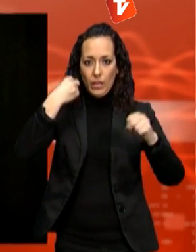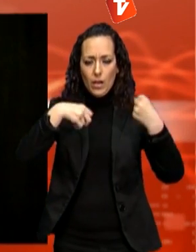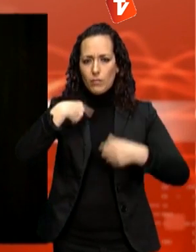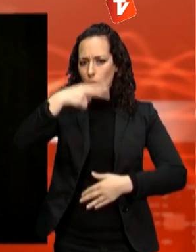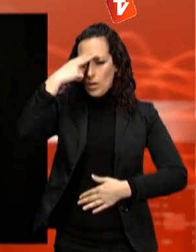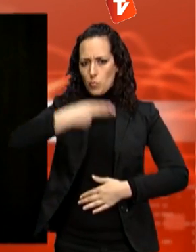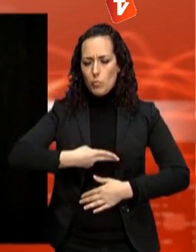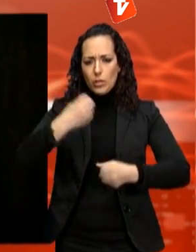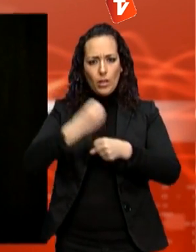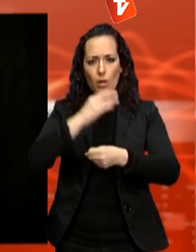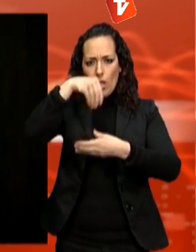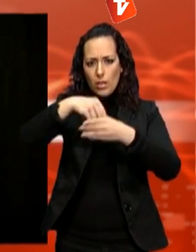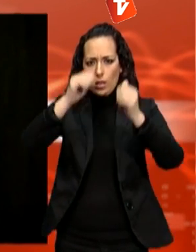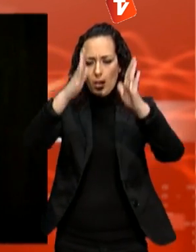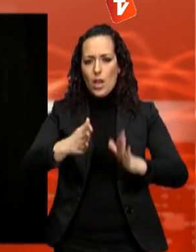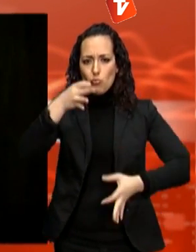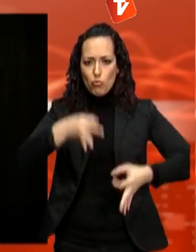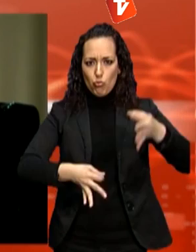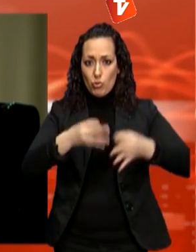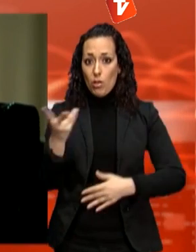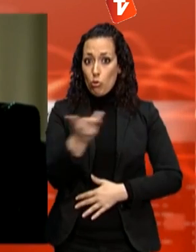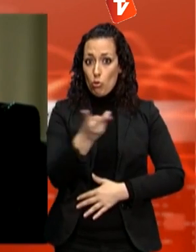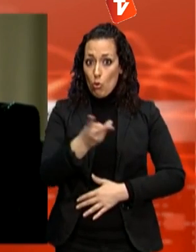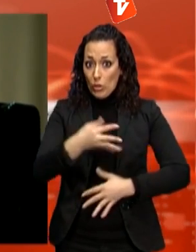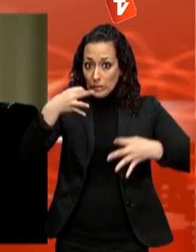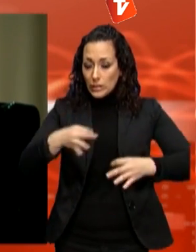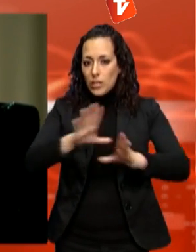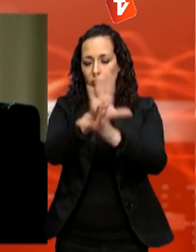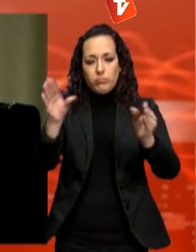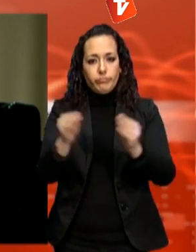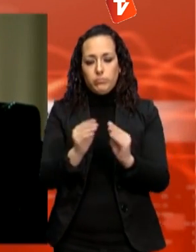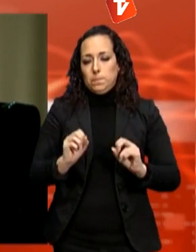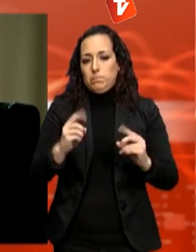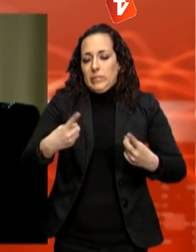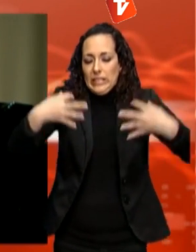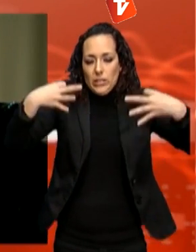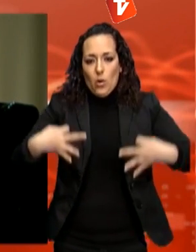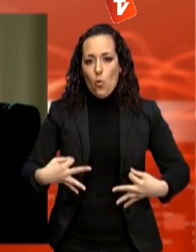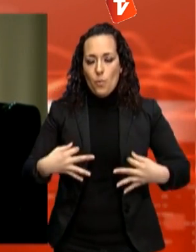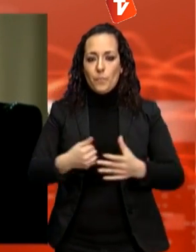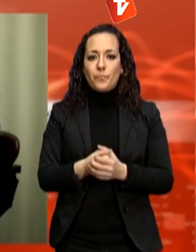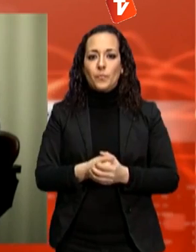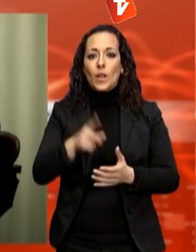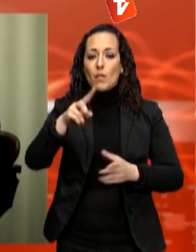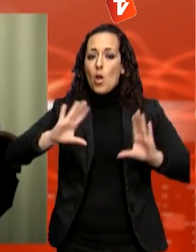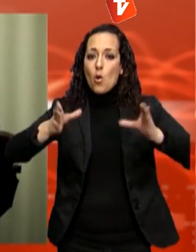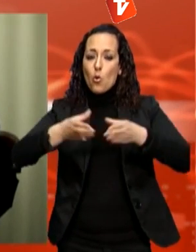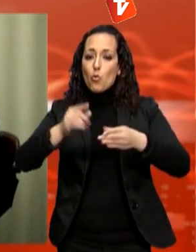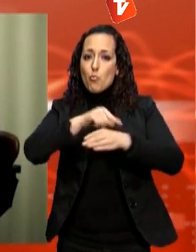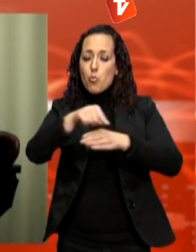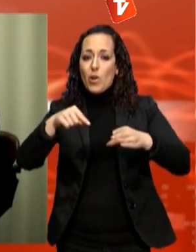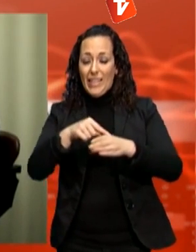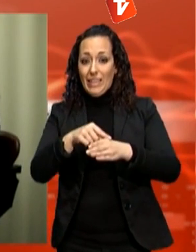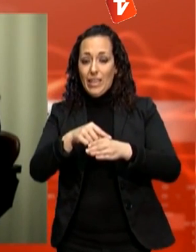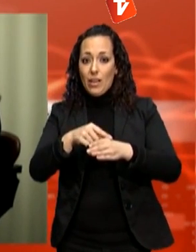dues coses ens han de portar a conèixer la veritat. Amb més o menys contundència, els grups de l'oposició han demanat a Sánchez que faci net i no renovi els